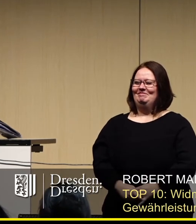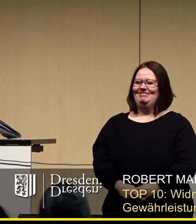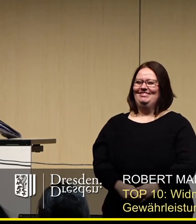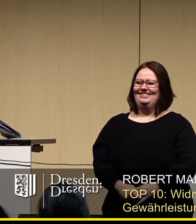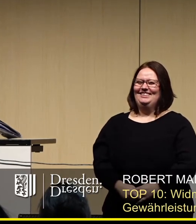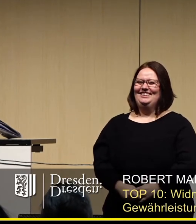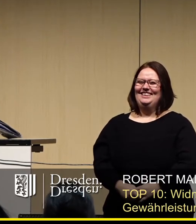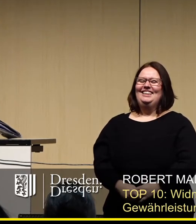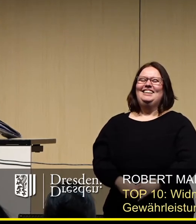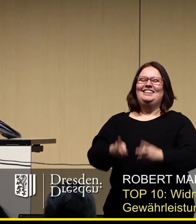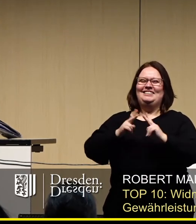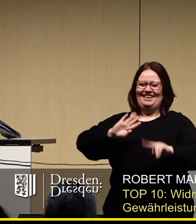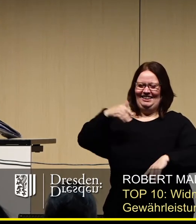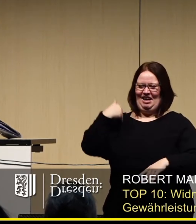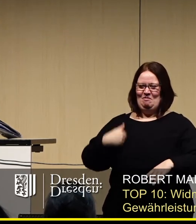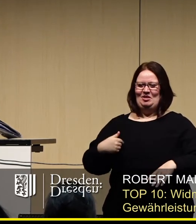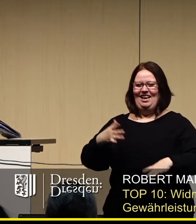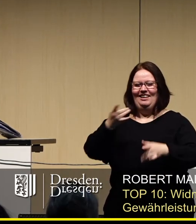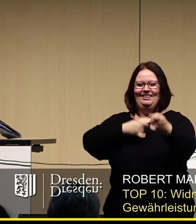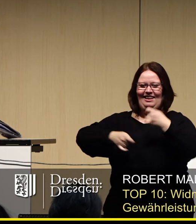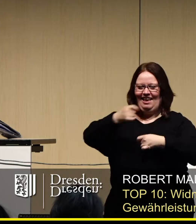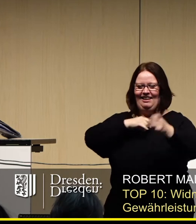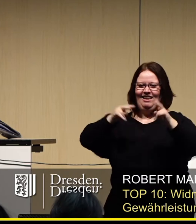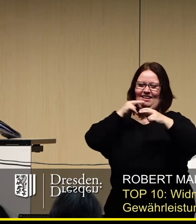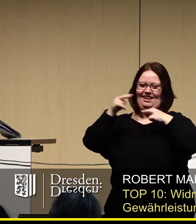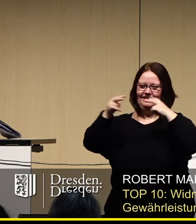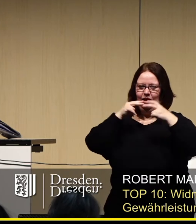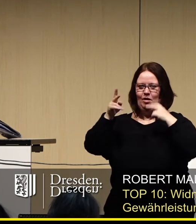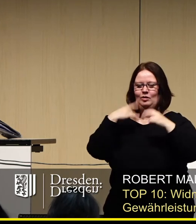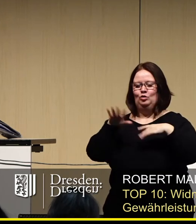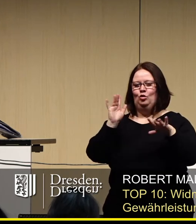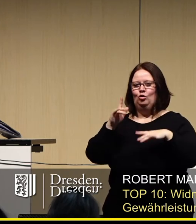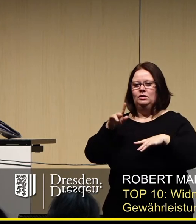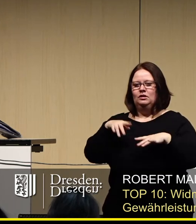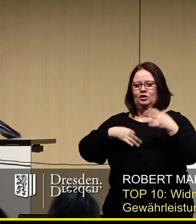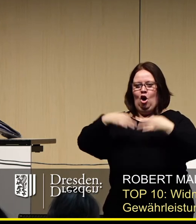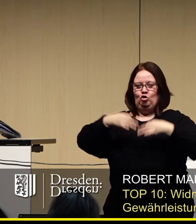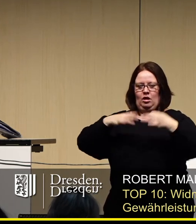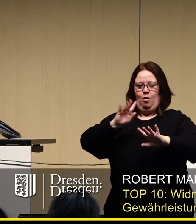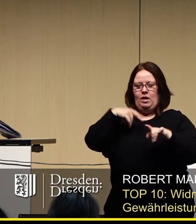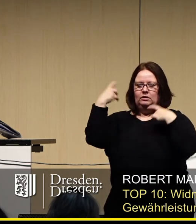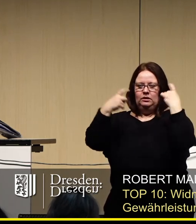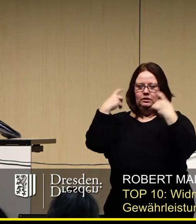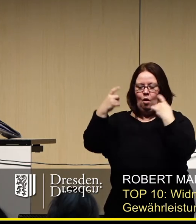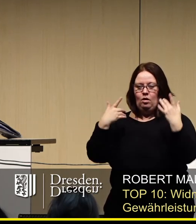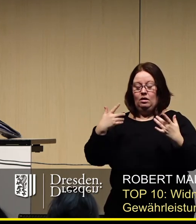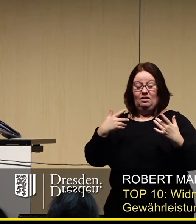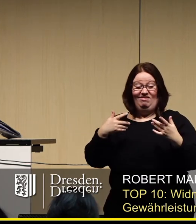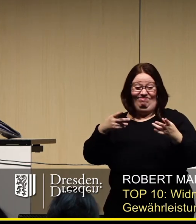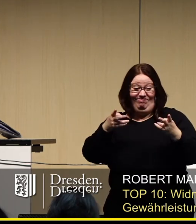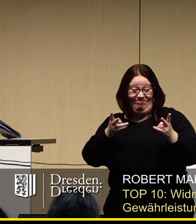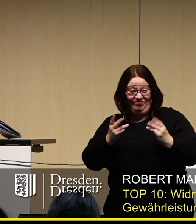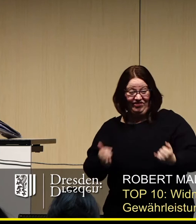Sehr geehrte Damen und Herren, die Händler, die Gastronomen und die Schausteller haben aktuell Sorge und Unsicherheit, ob und wie